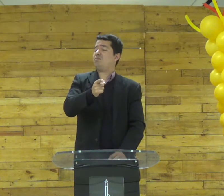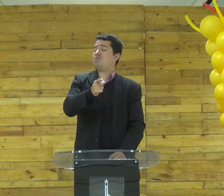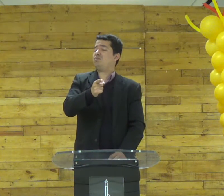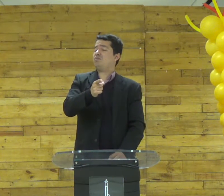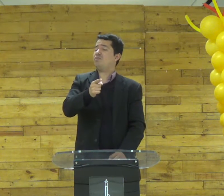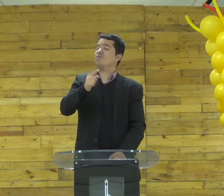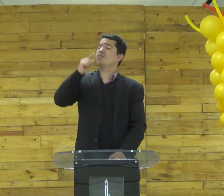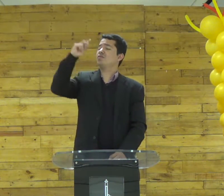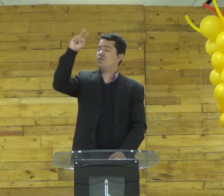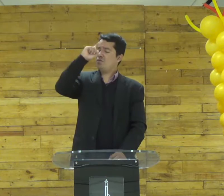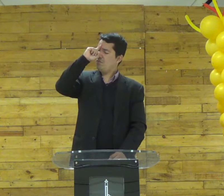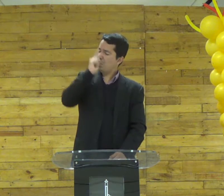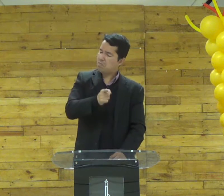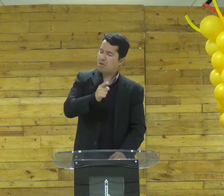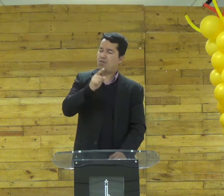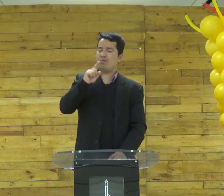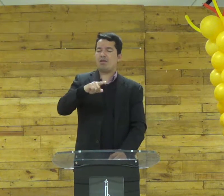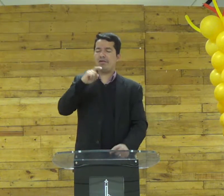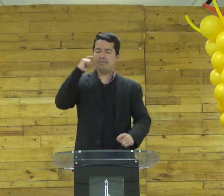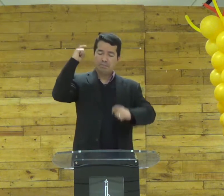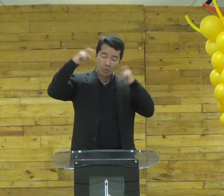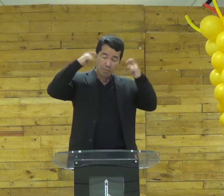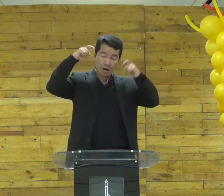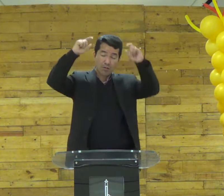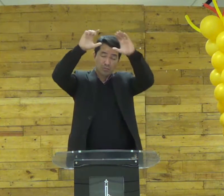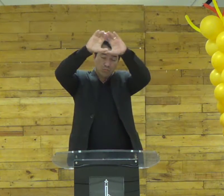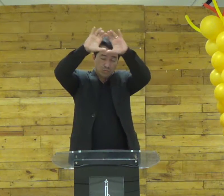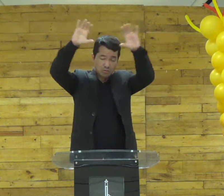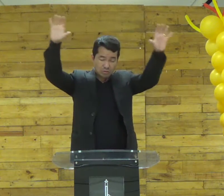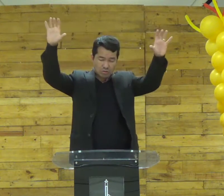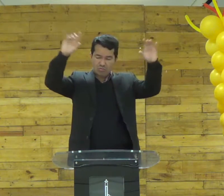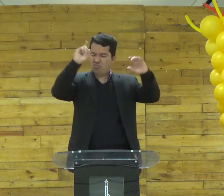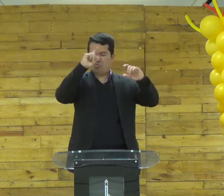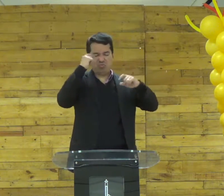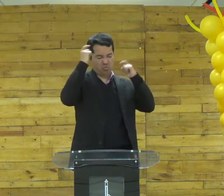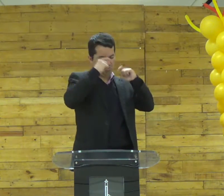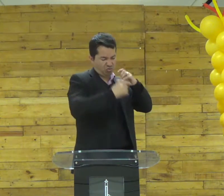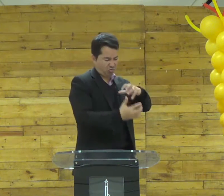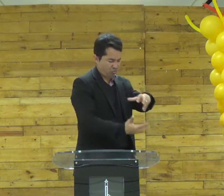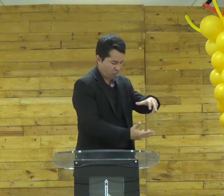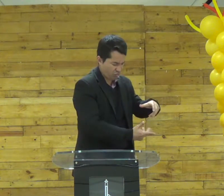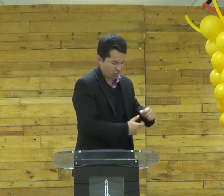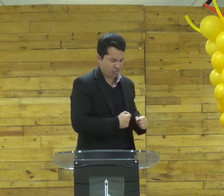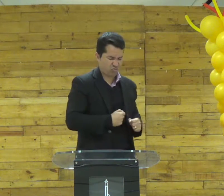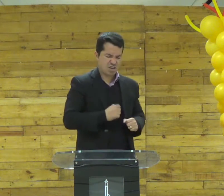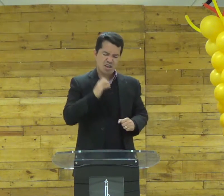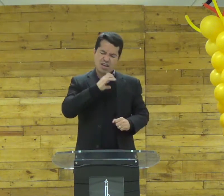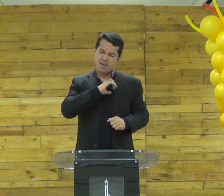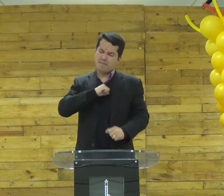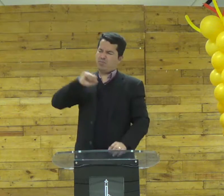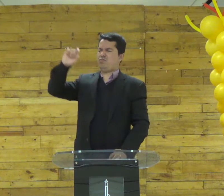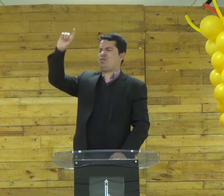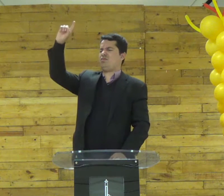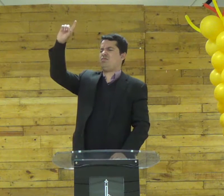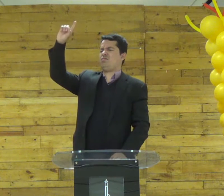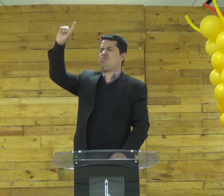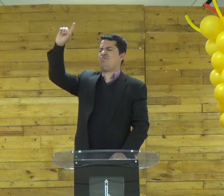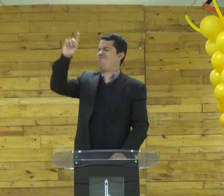é um mandamento que vem do céu é uma coisa sua que nós nos preocupemos com as coisas do céu e não com as coisas da terra